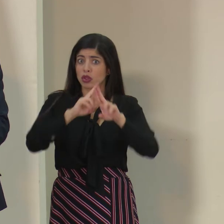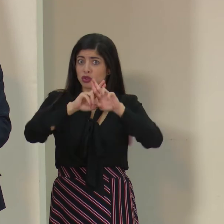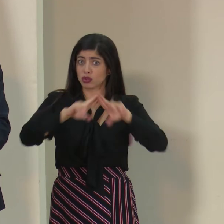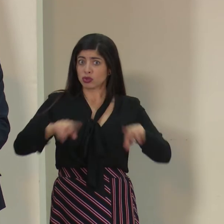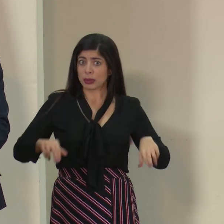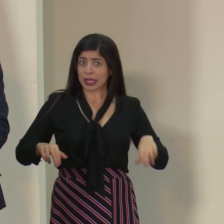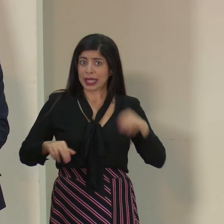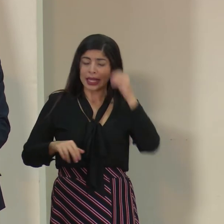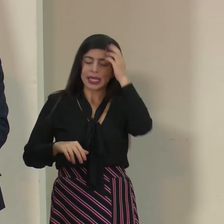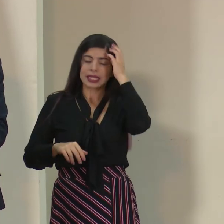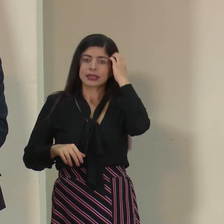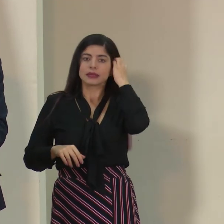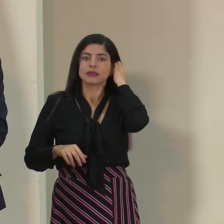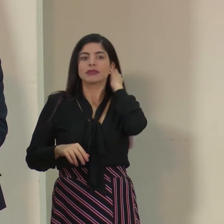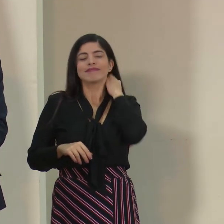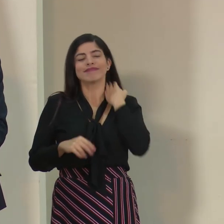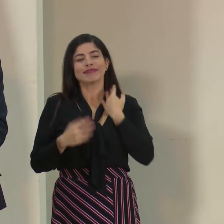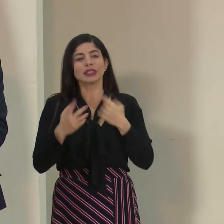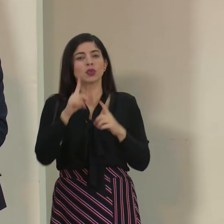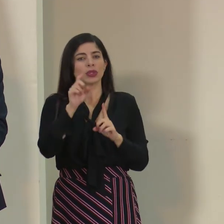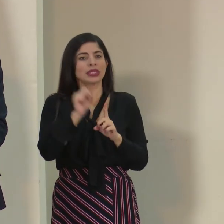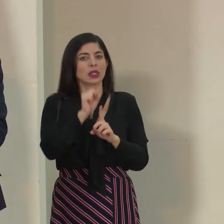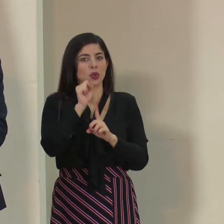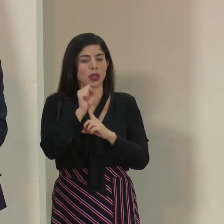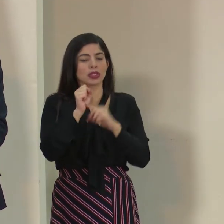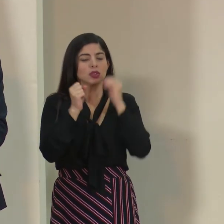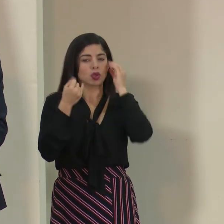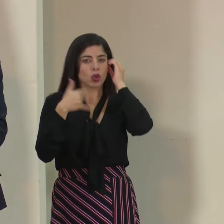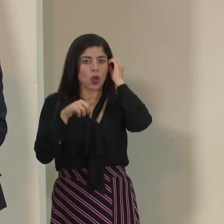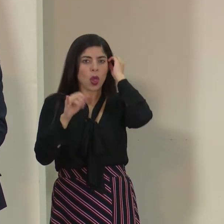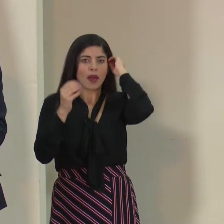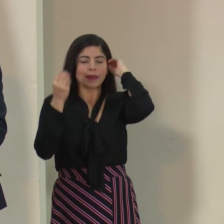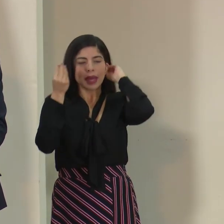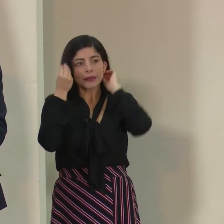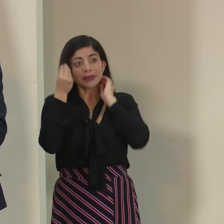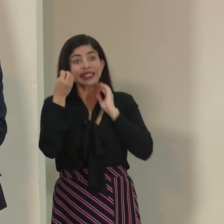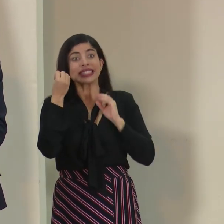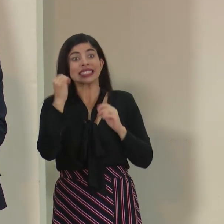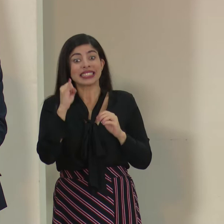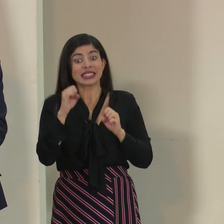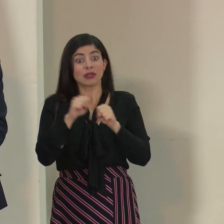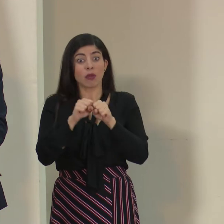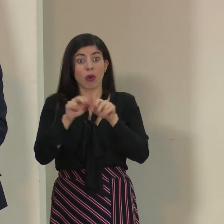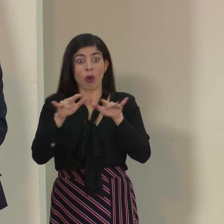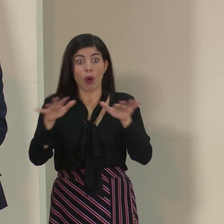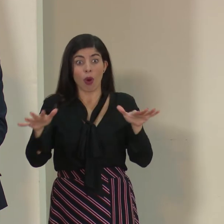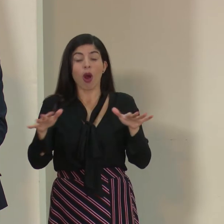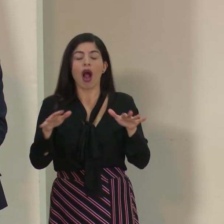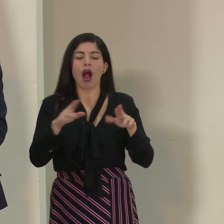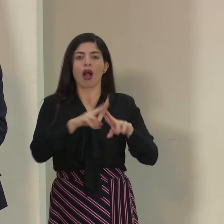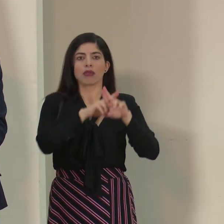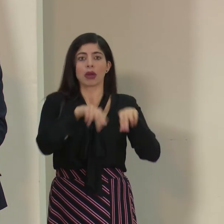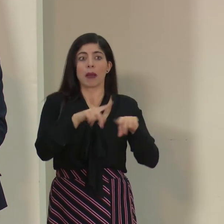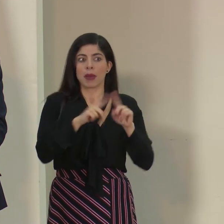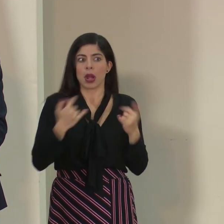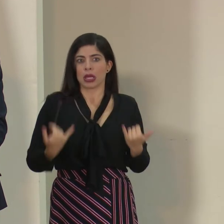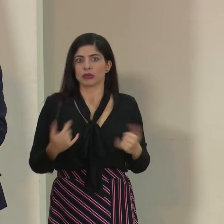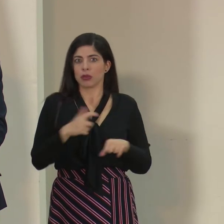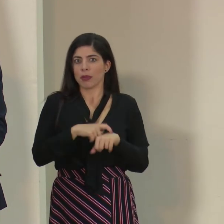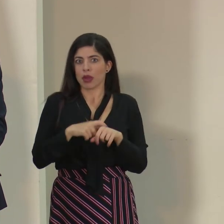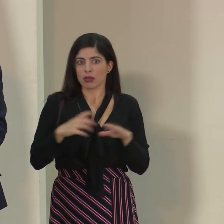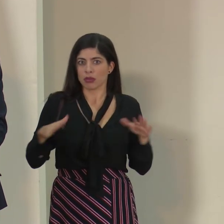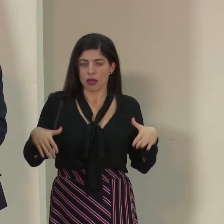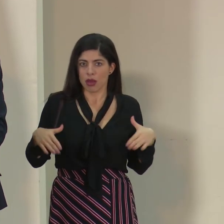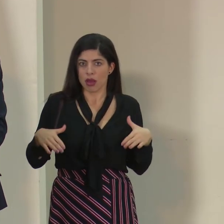que es una situación que se considera en caso de que haya circulación ampliada, todavía no es algo que ya esté